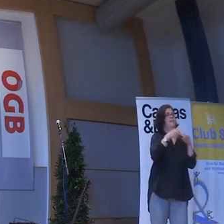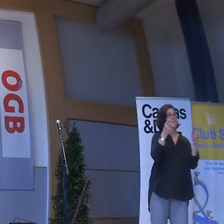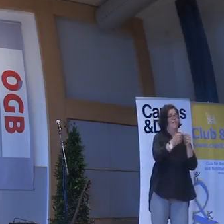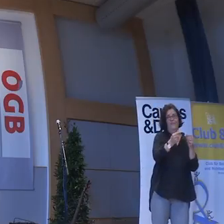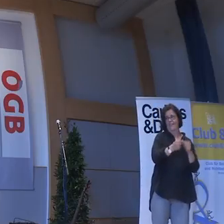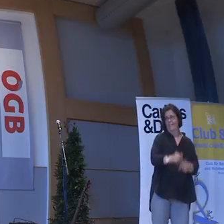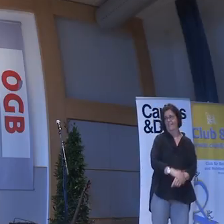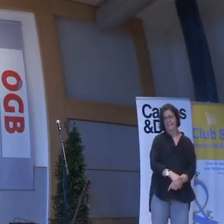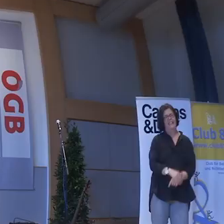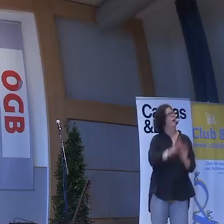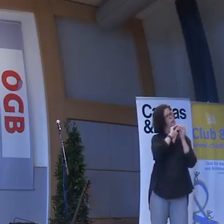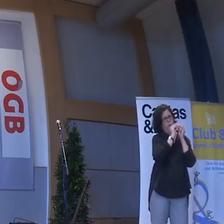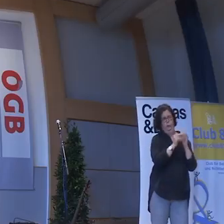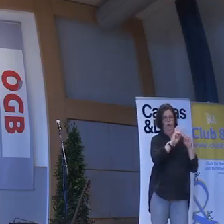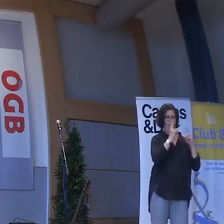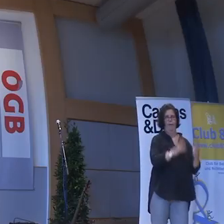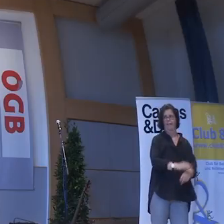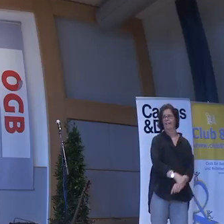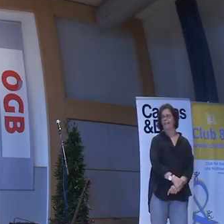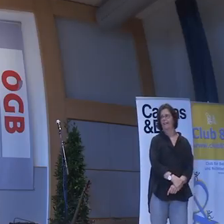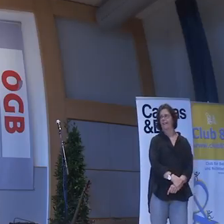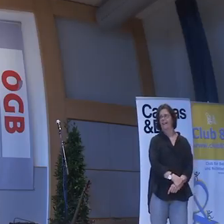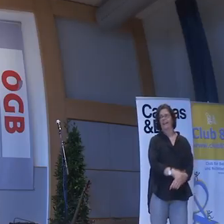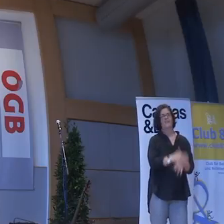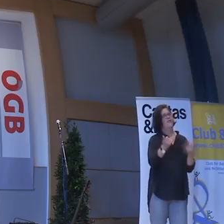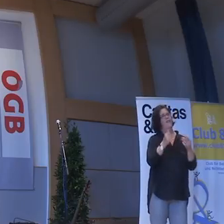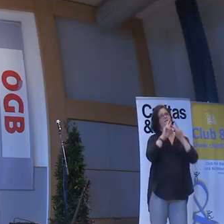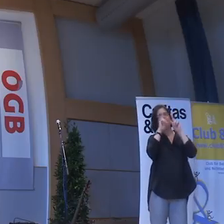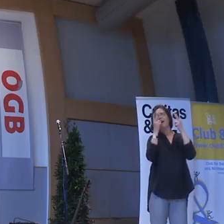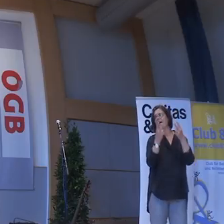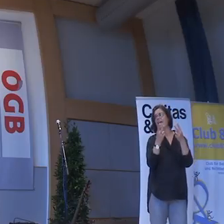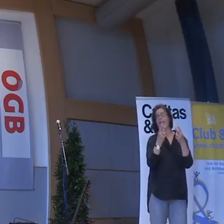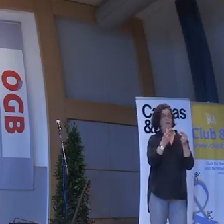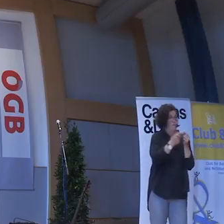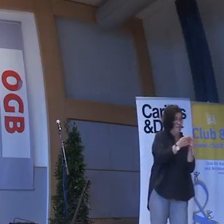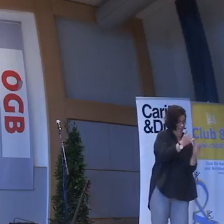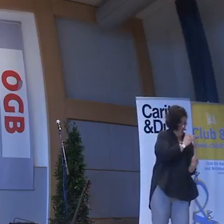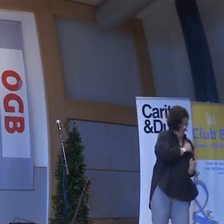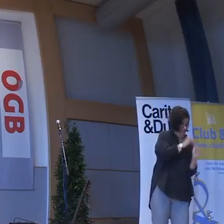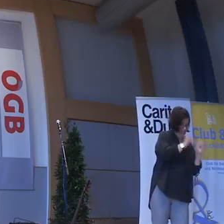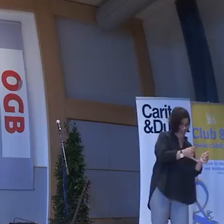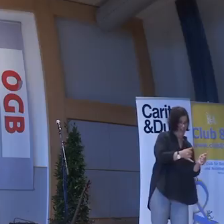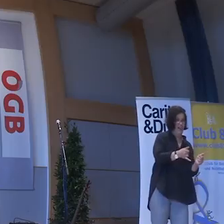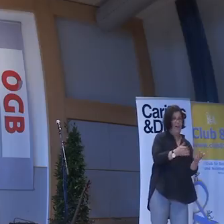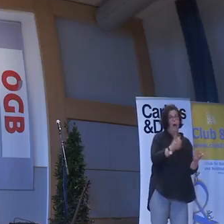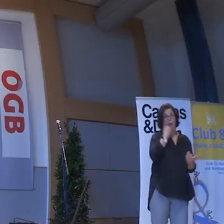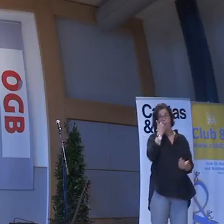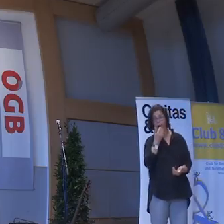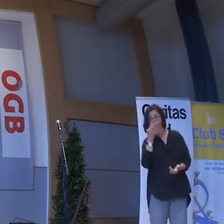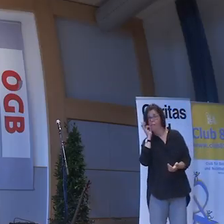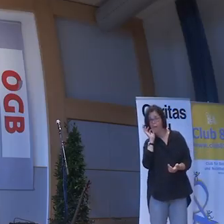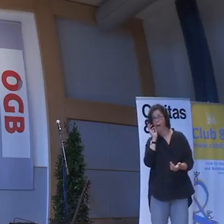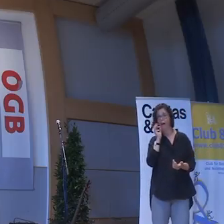Es ist eine sehr komplexe Welt. Es ist eine Welt, die eigentlich witzig ist. Mann, Frau